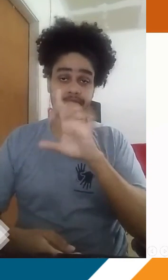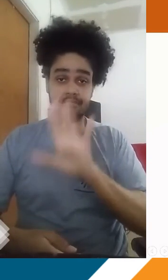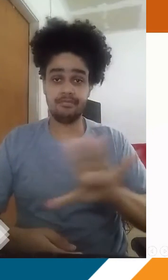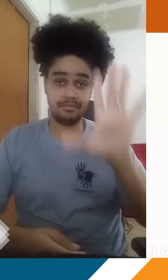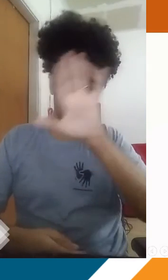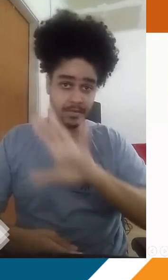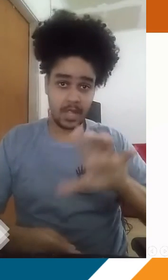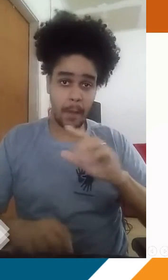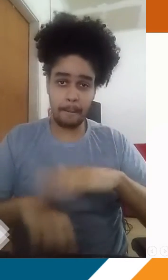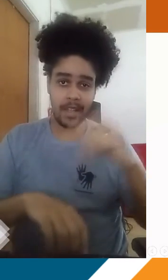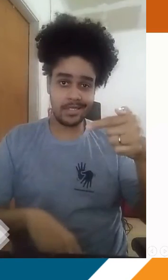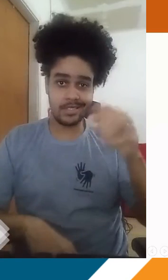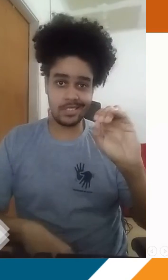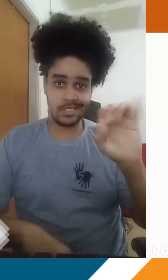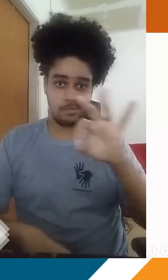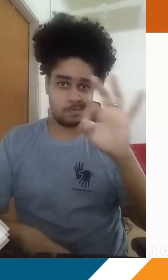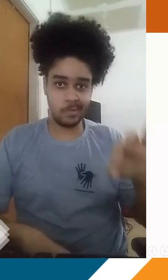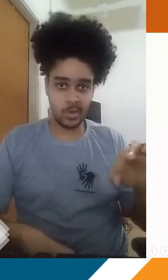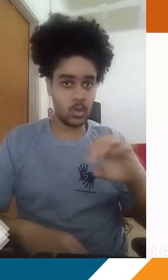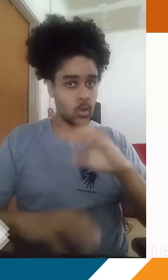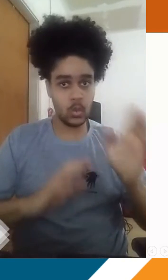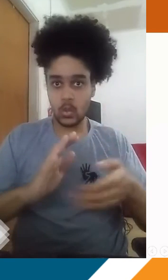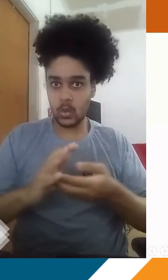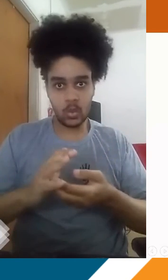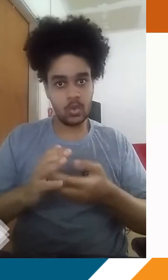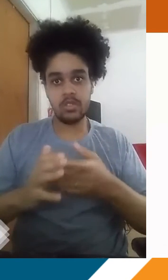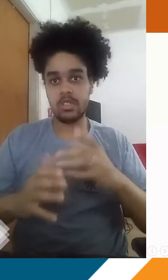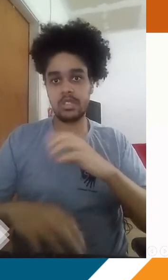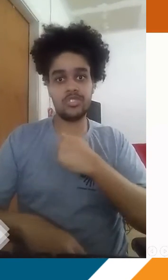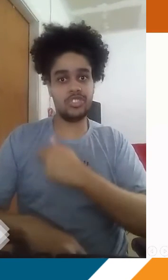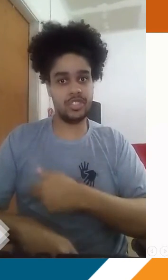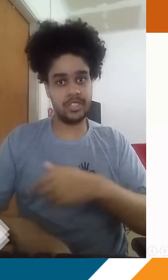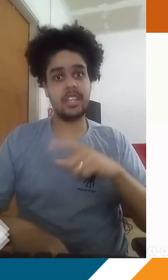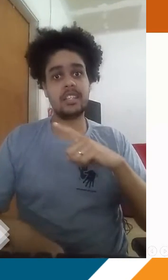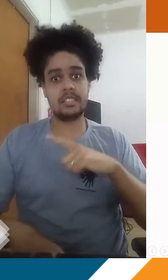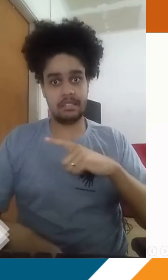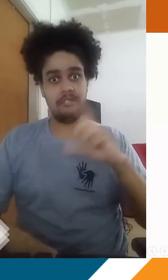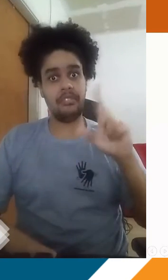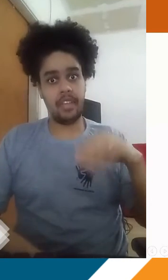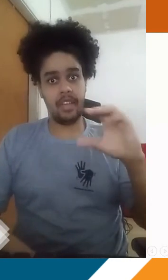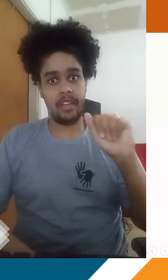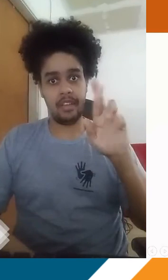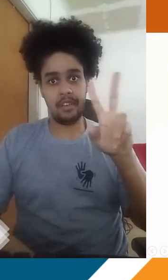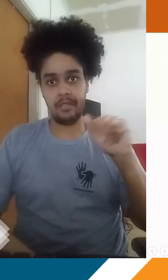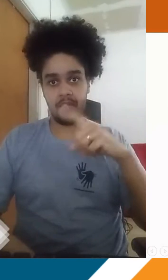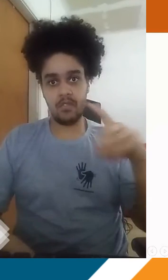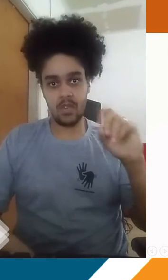cenário de que mais de 70% de todas as fontes que a China tem justamente o carvão mineral, isso faz com que o país utilize